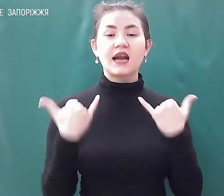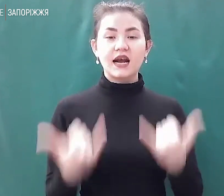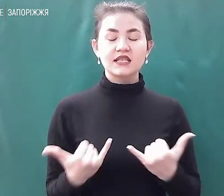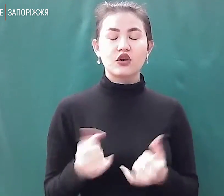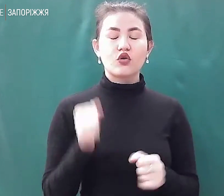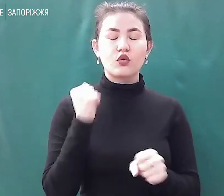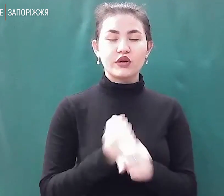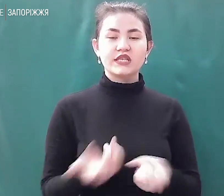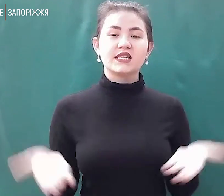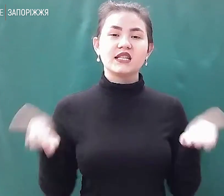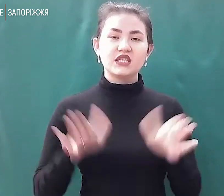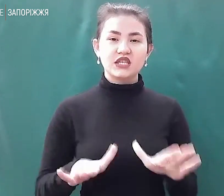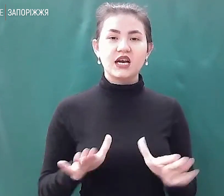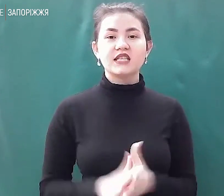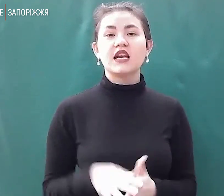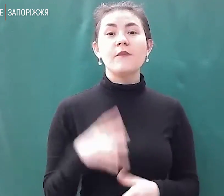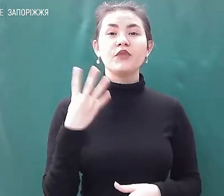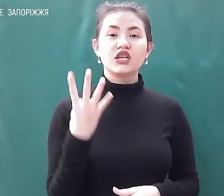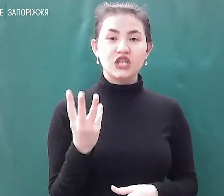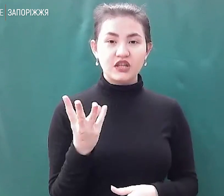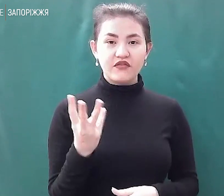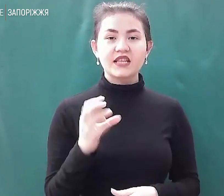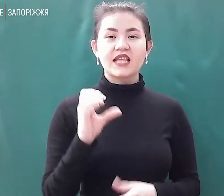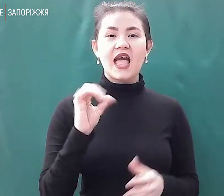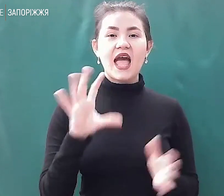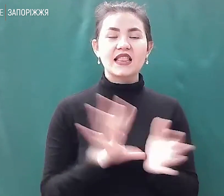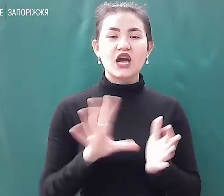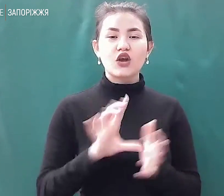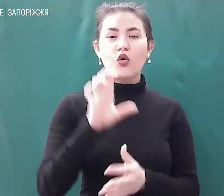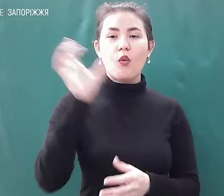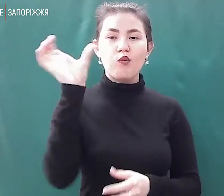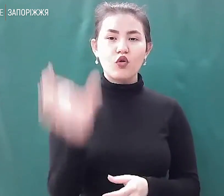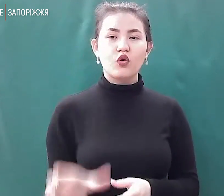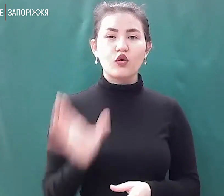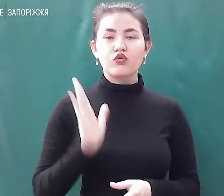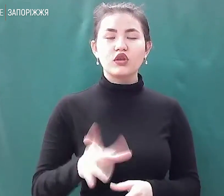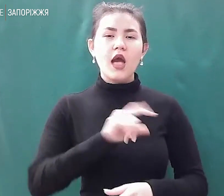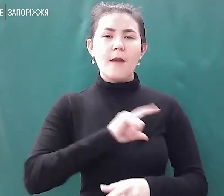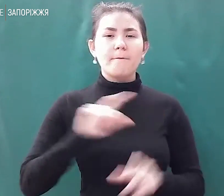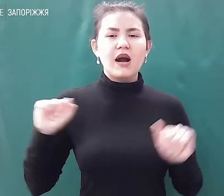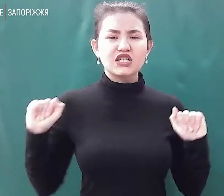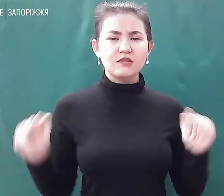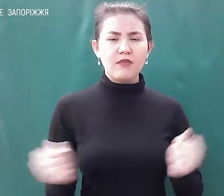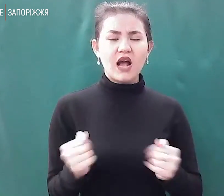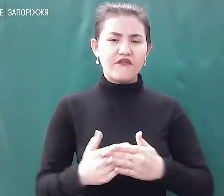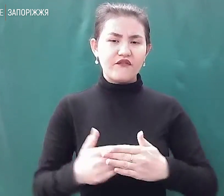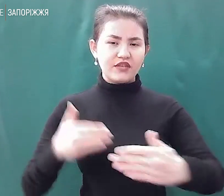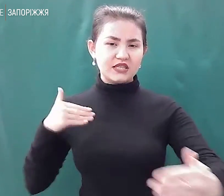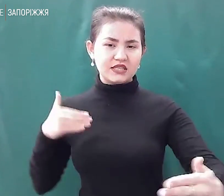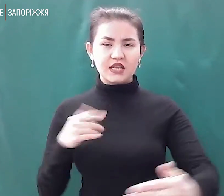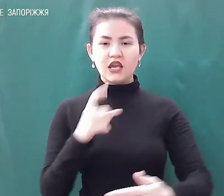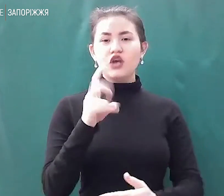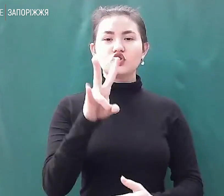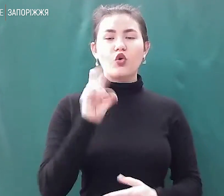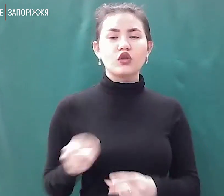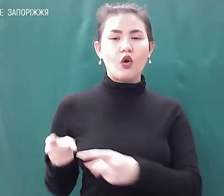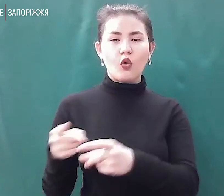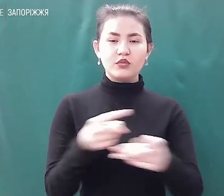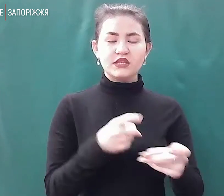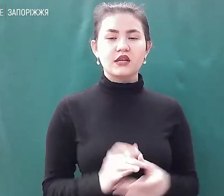лише четвертий енергоблок, який був на максимальній відстані від зони обстрілу. Нарк